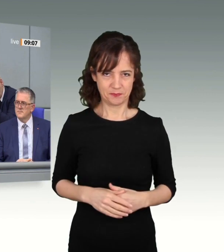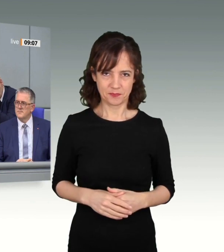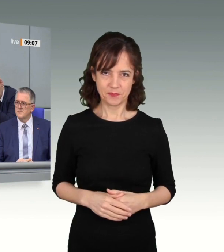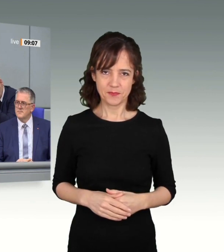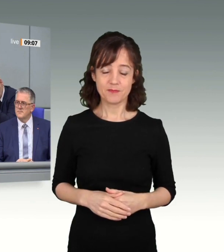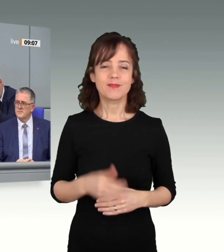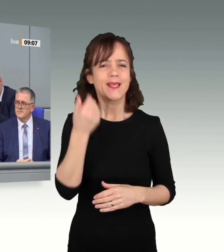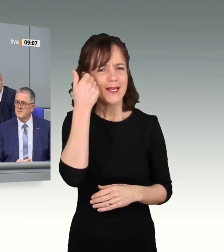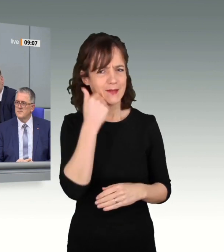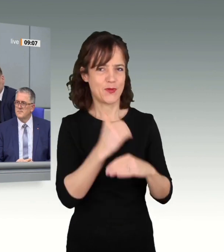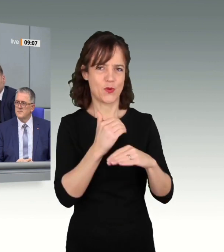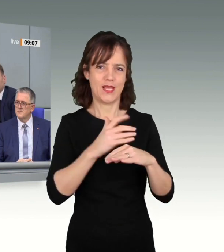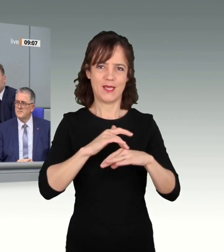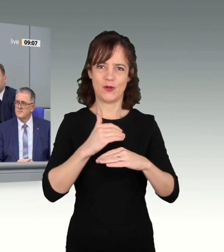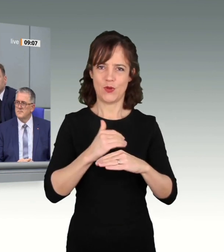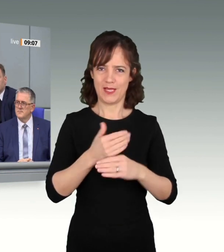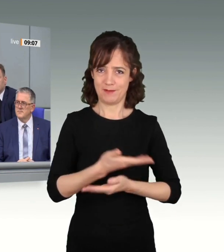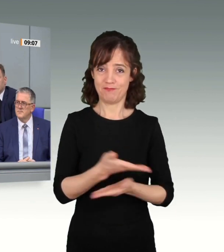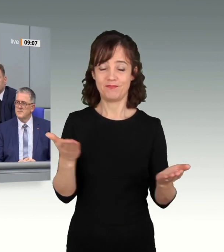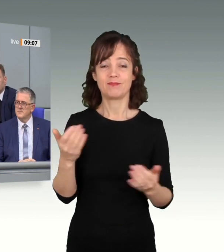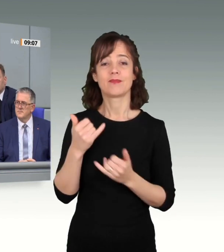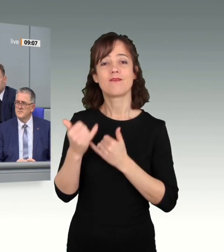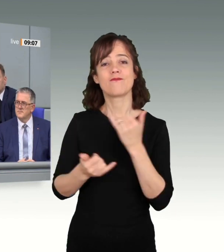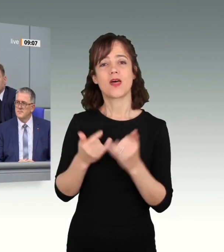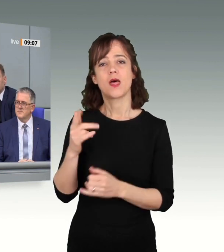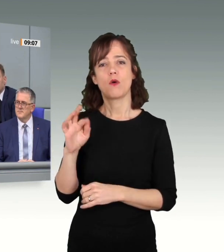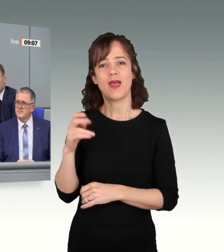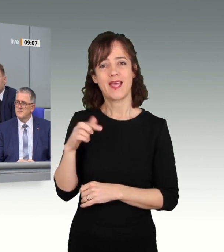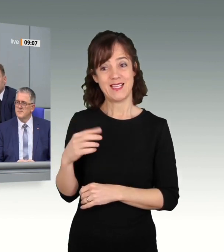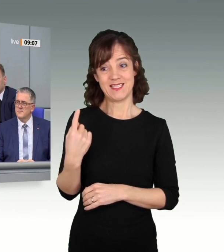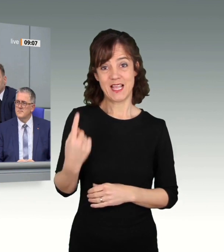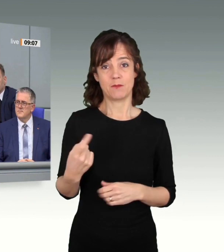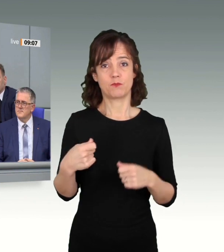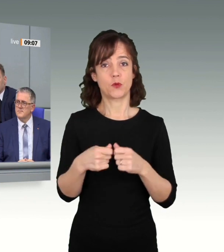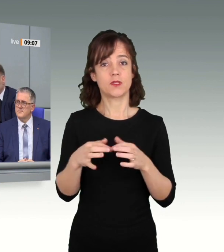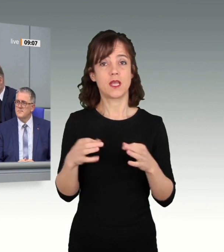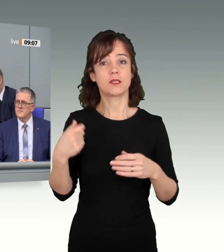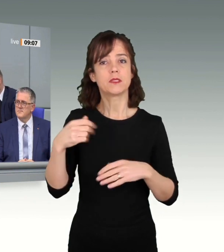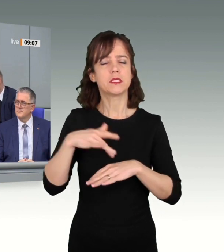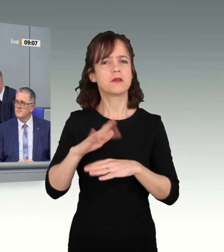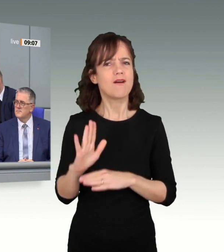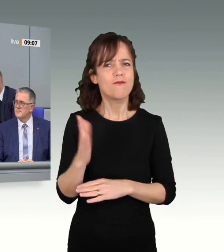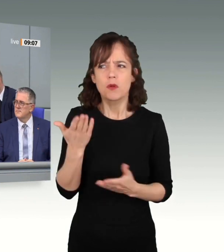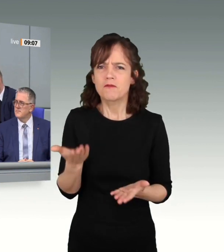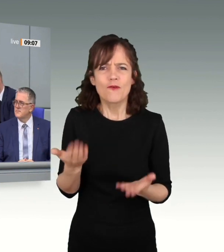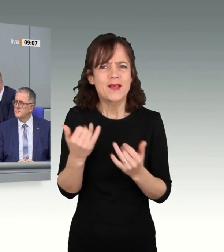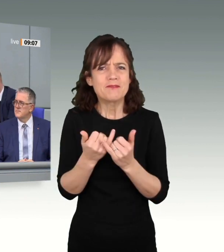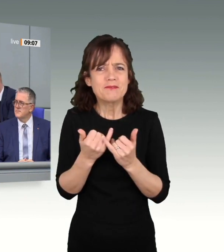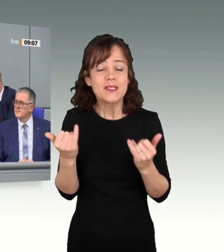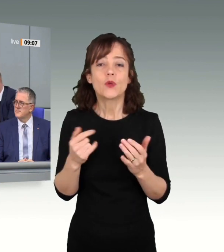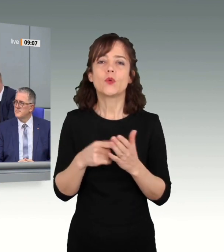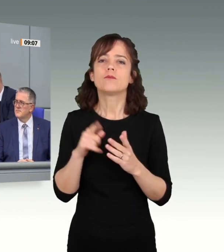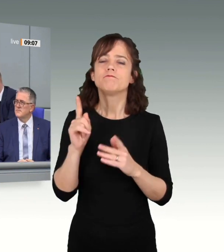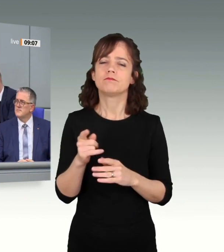Liebe Kolleginnen und Kollegen, Annemarie Renger war als Bundestagspräsidentin auch deshalb so erfolgreich, weil sie einen